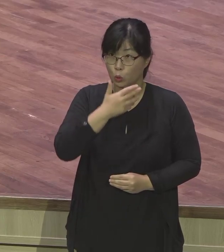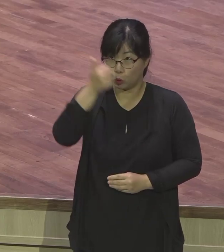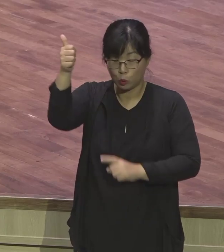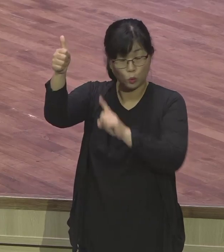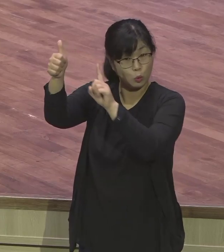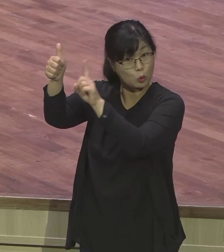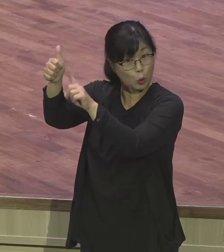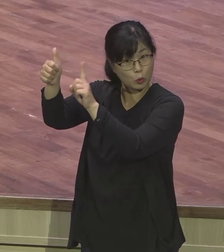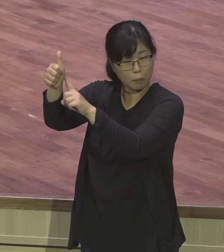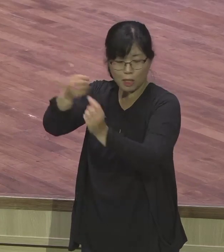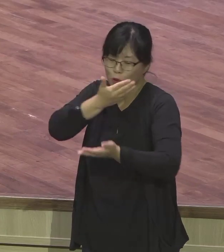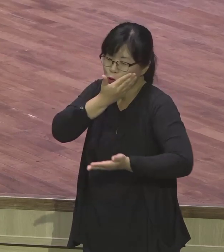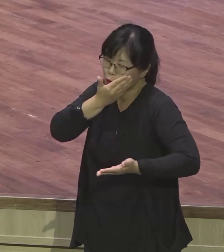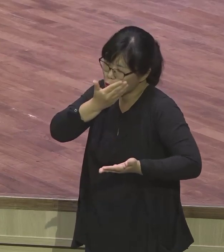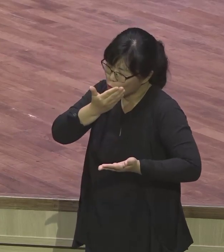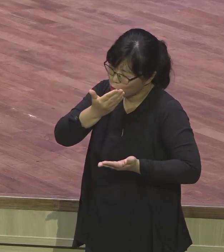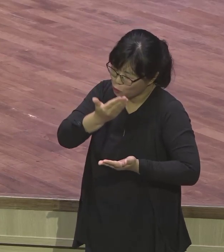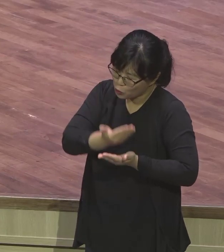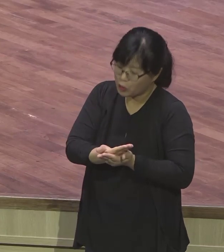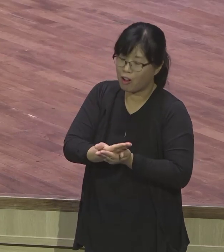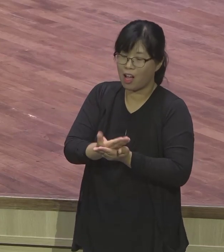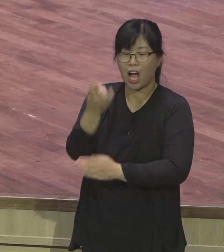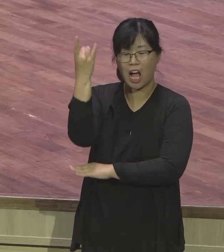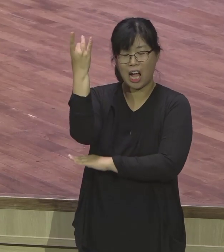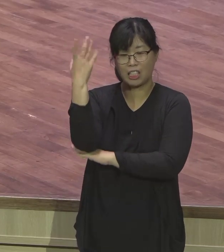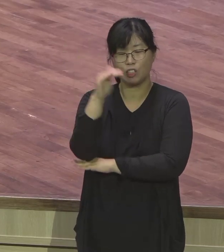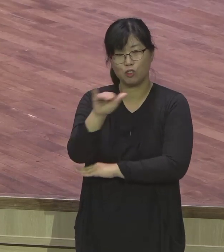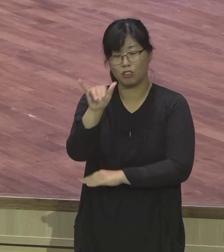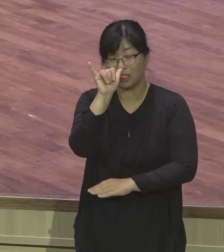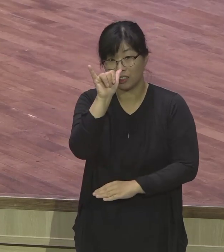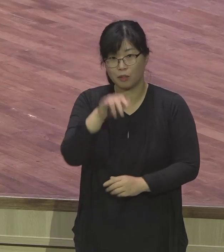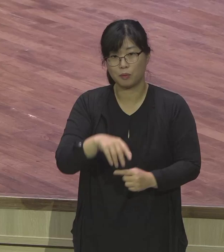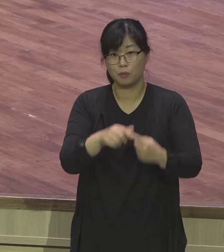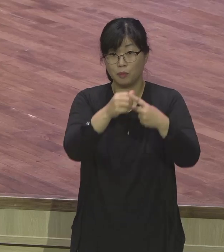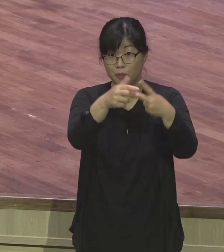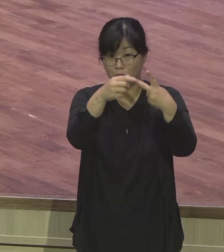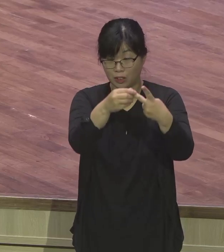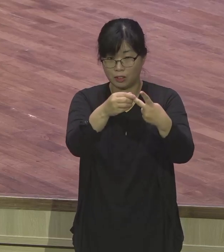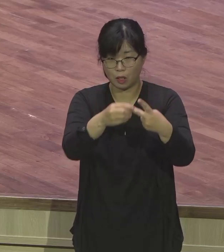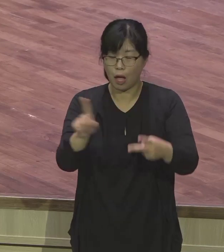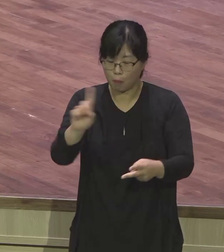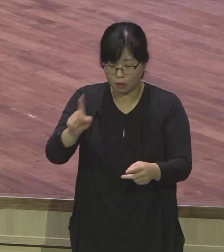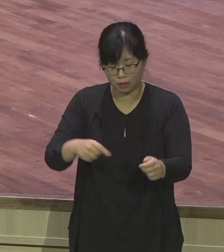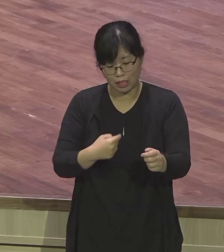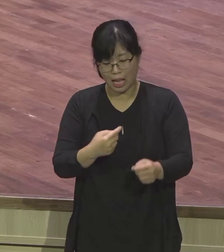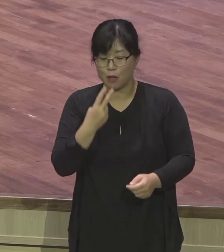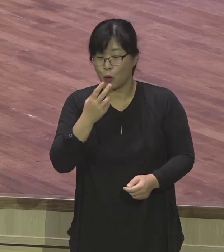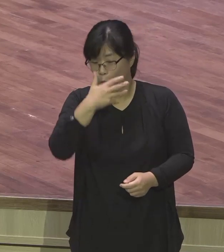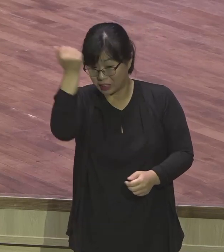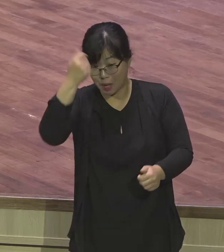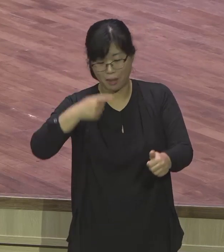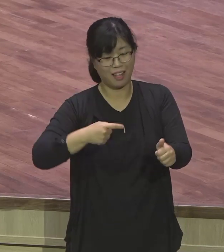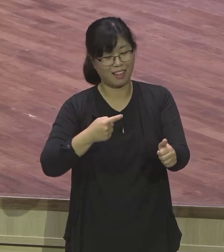요셉의 별칭이 두 가지였어요. 별칭이 두 가지인데 하나가 뭐예요. 꿈꾸는 자예요. 또 하나는 형통한 자예요.